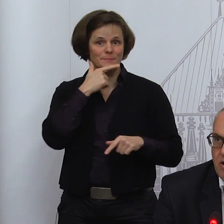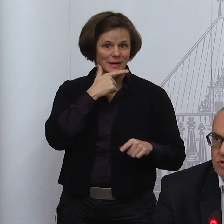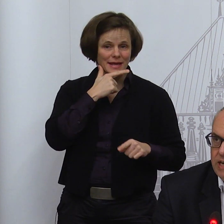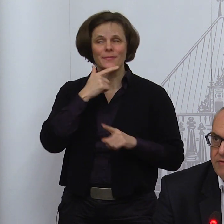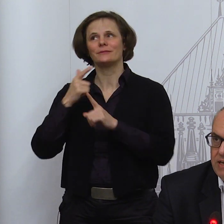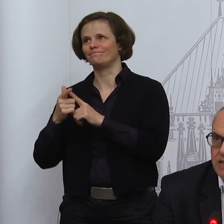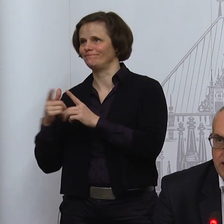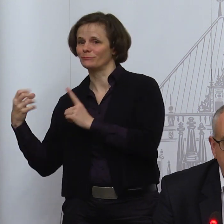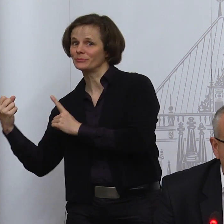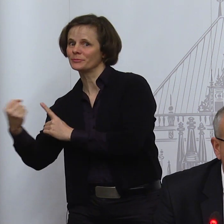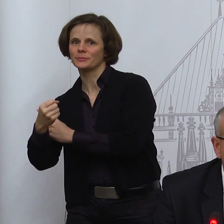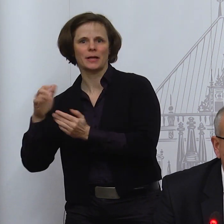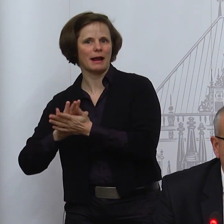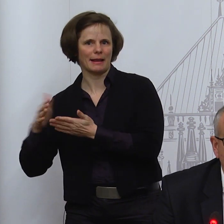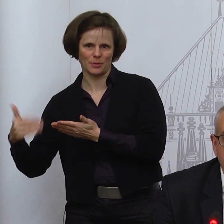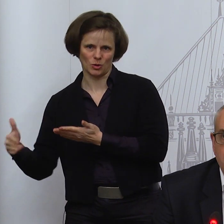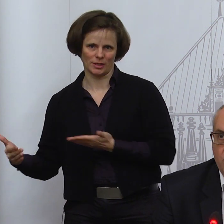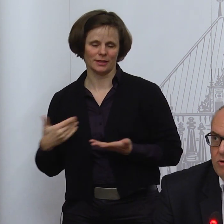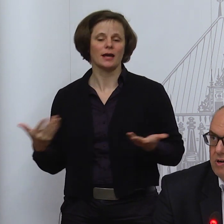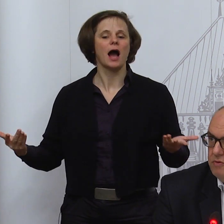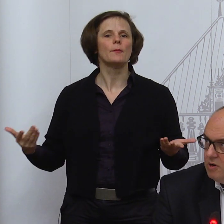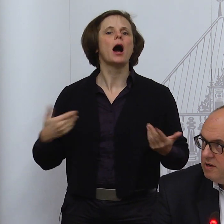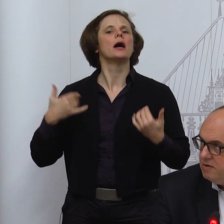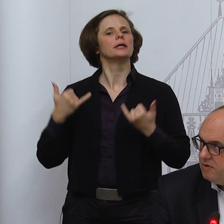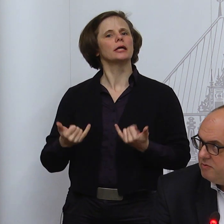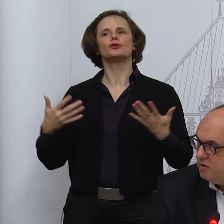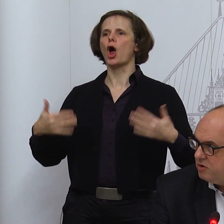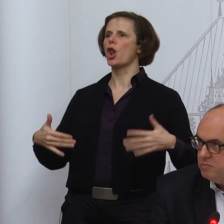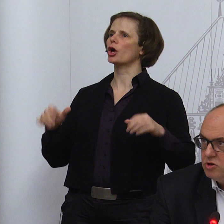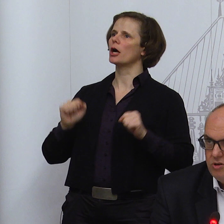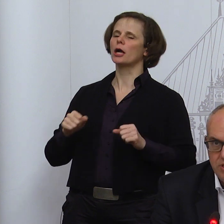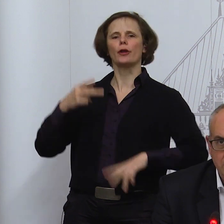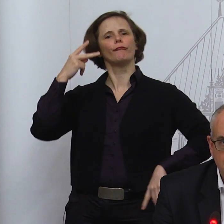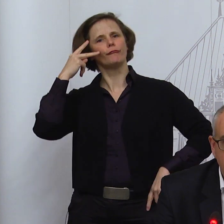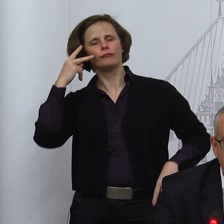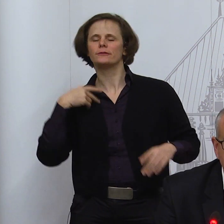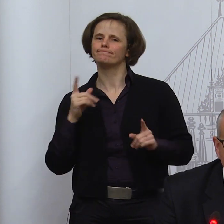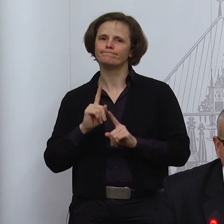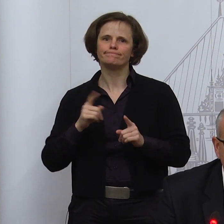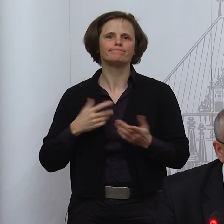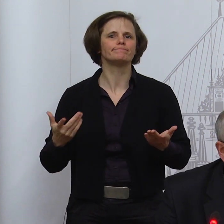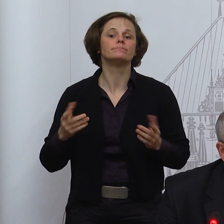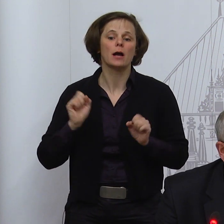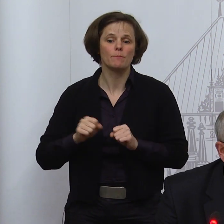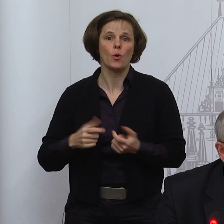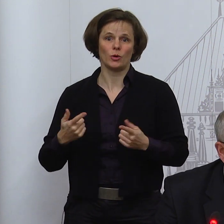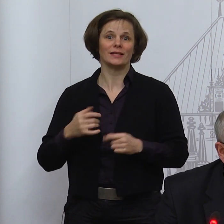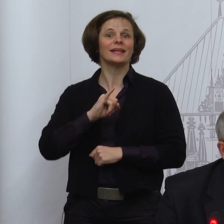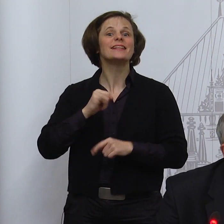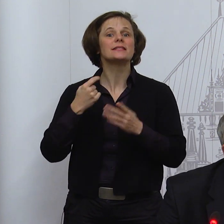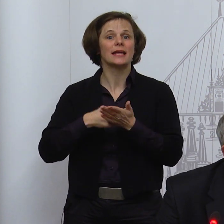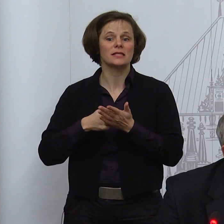auch schnell wieder ändern. Und das ist der Grund dafür, warum wir heute beschlossen haben, den Lockdown